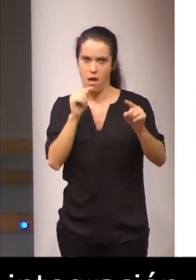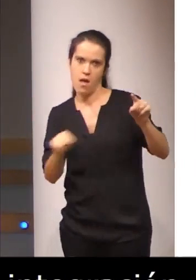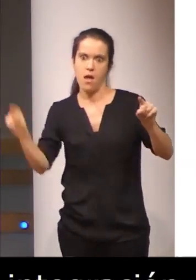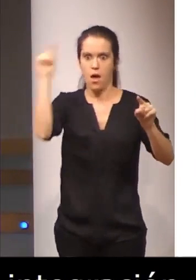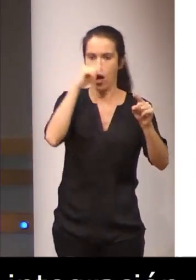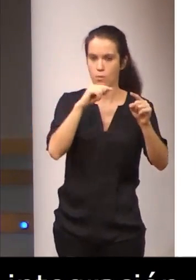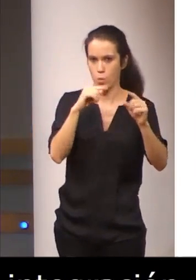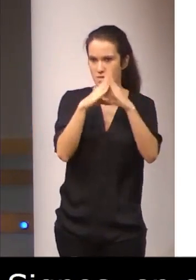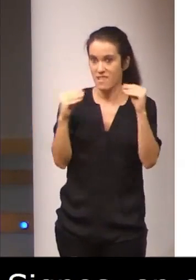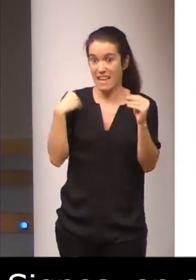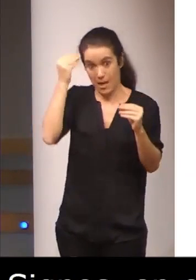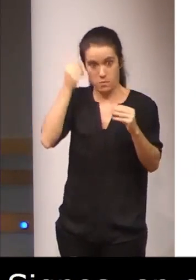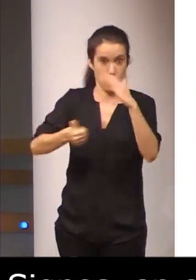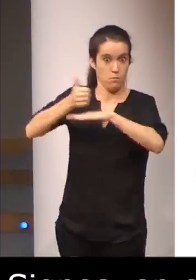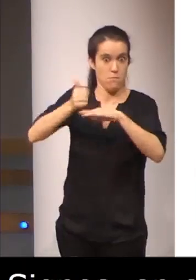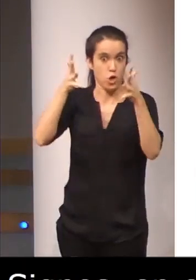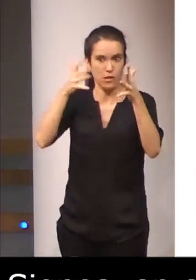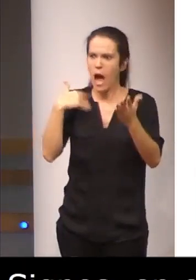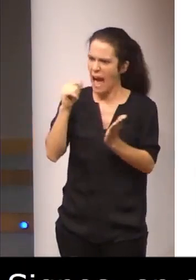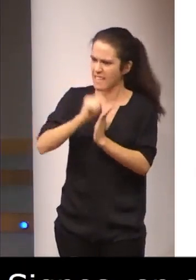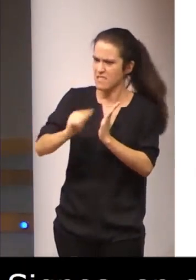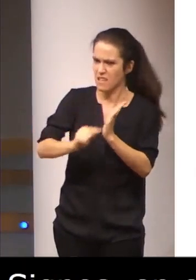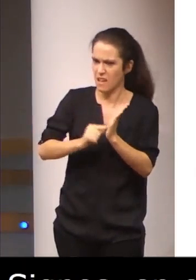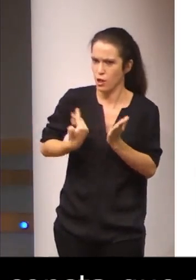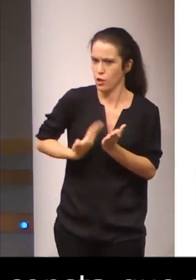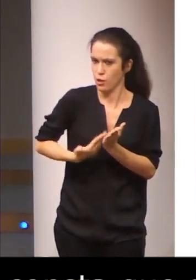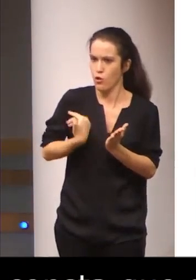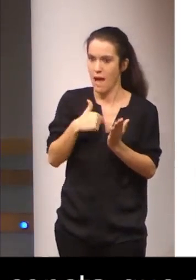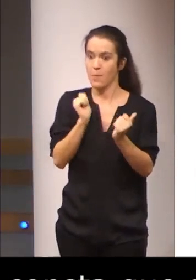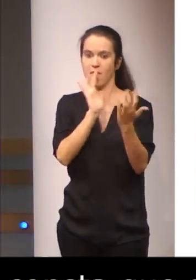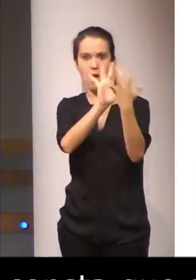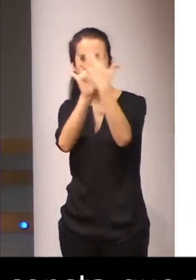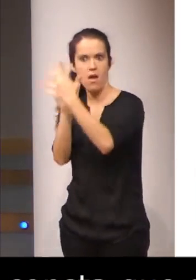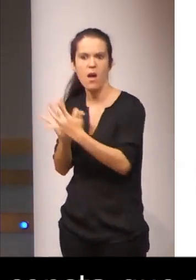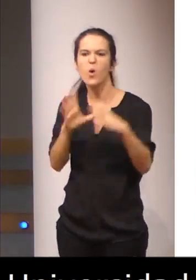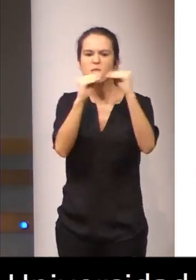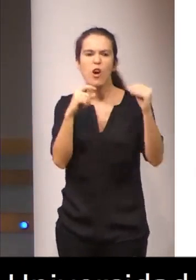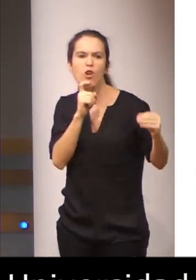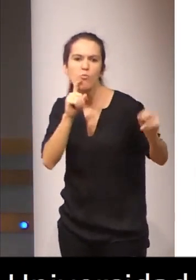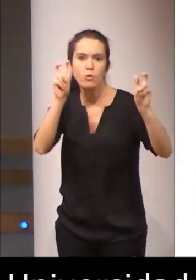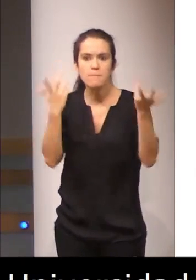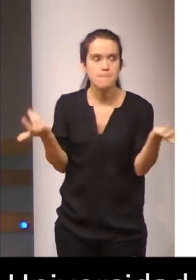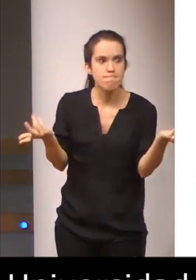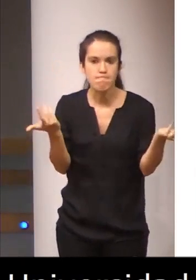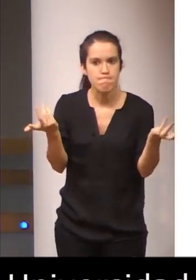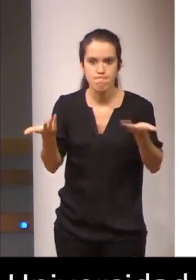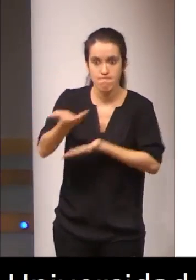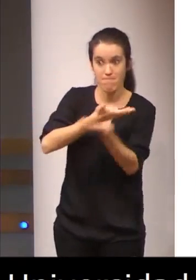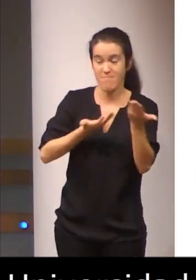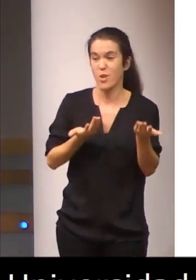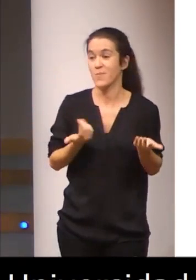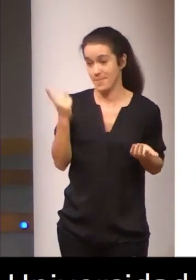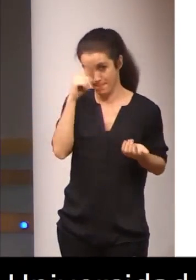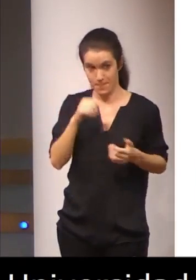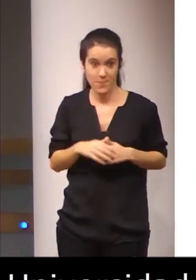El propio consejero, me consta, porque ya está por escrito, se ha puesto en comunicación con distintas universidades para tratar el tema. Lo que se encuentra es lo de siempre.